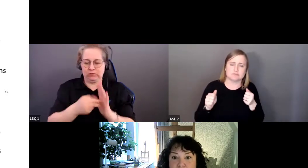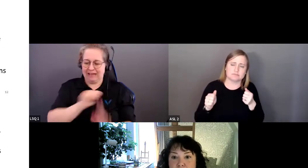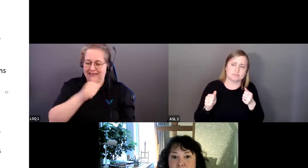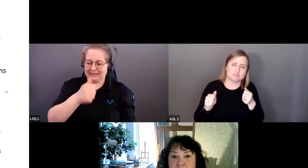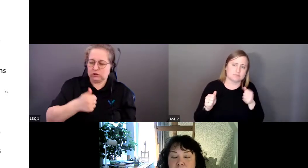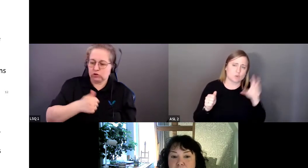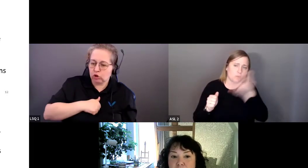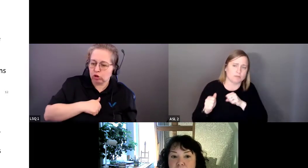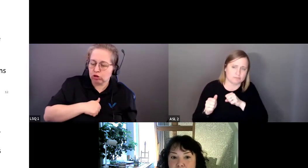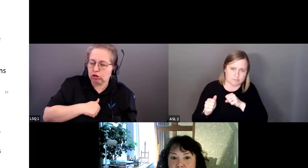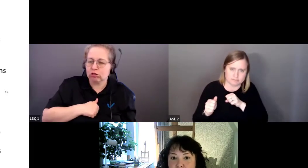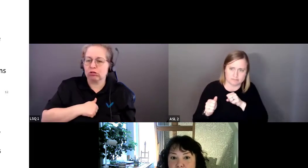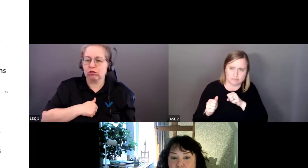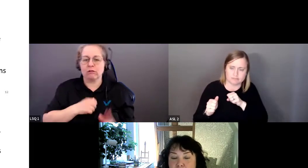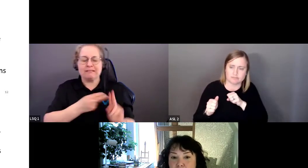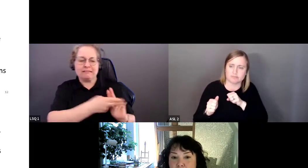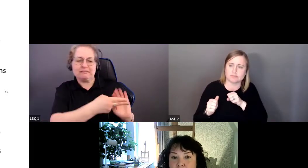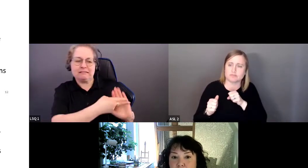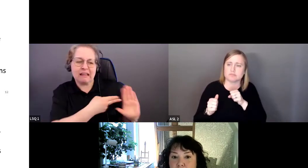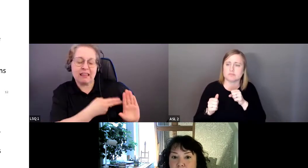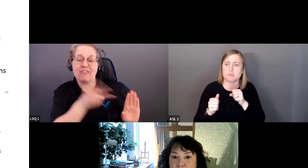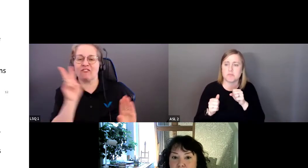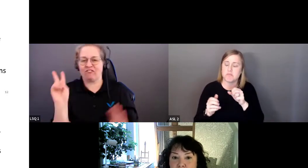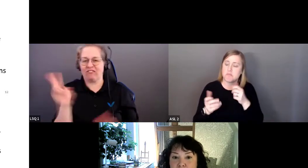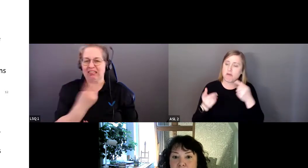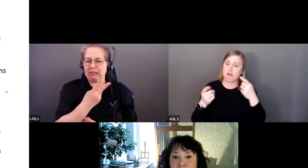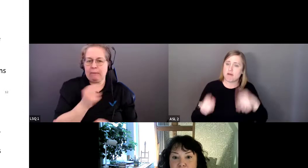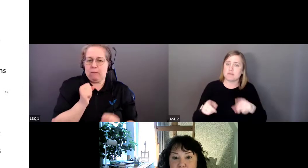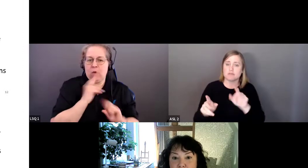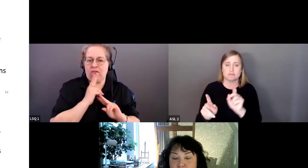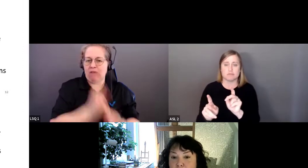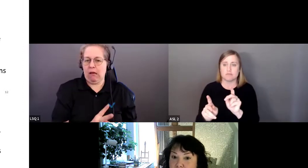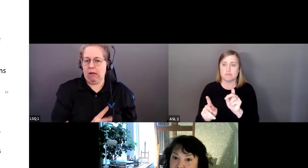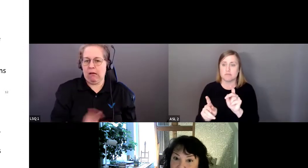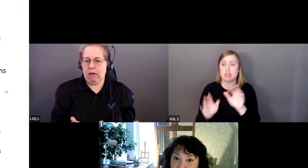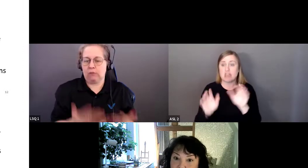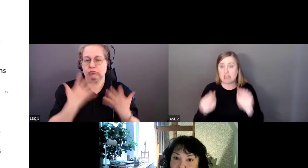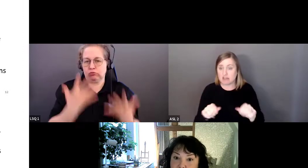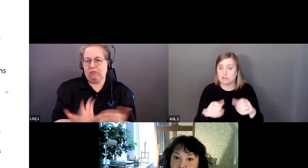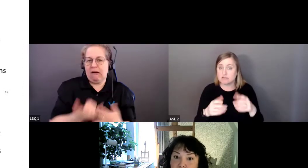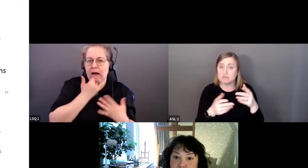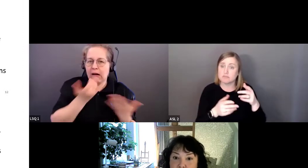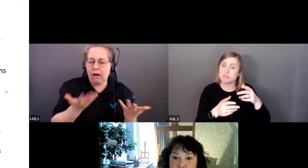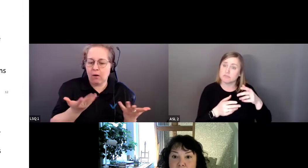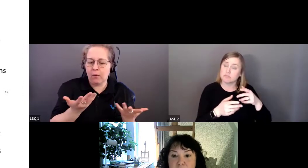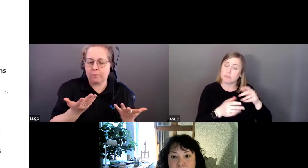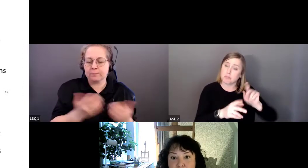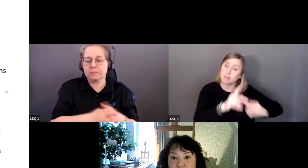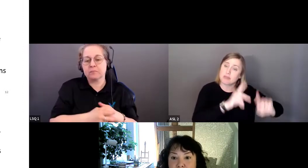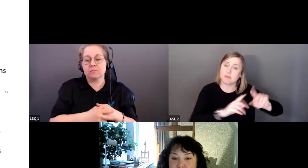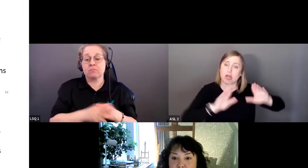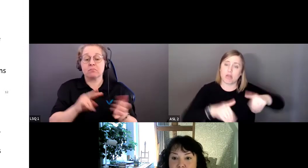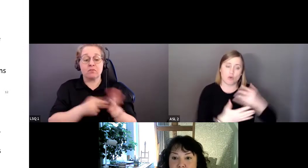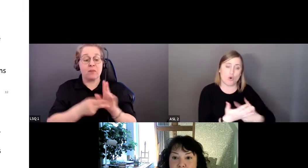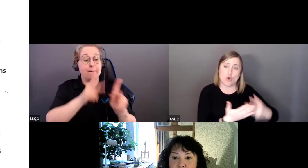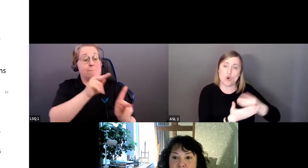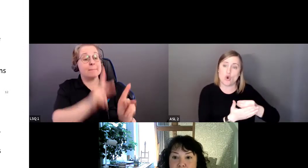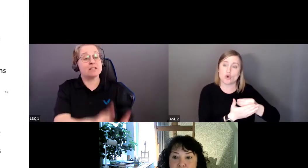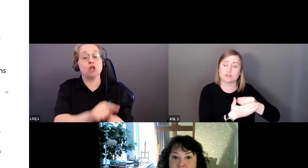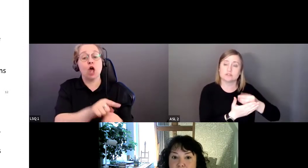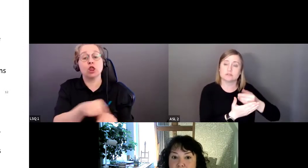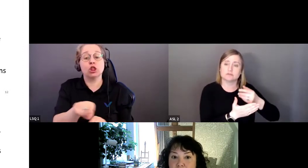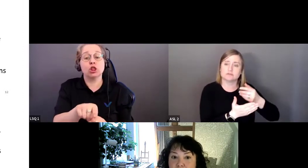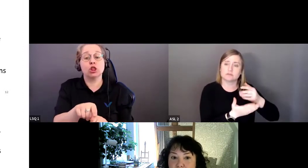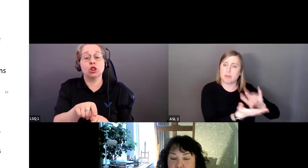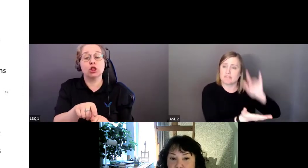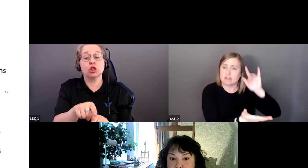une association rapide et généralement inexacte. Elle confère à des personnes ou à des groupes un avantage